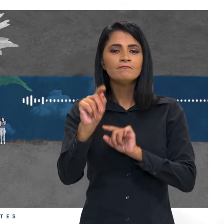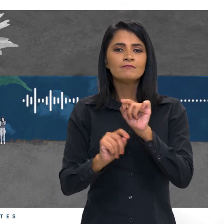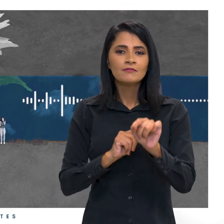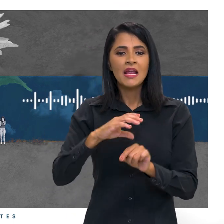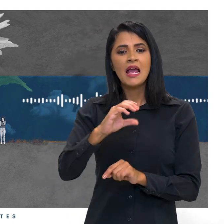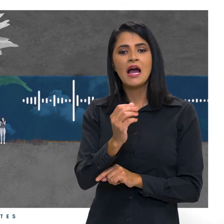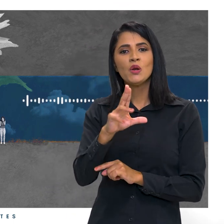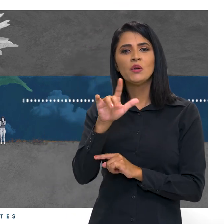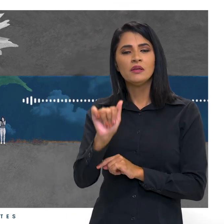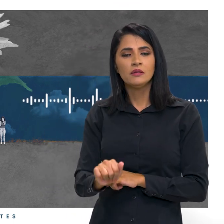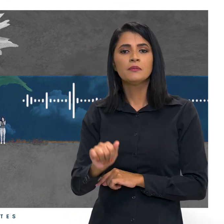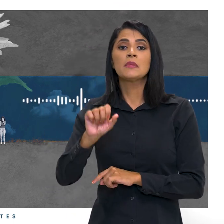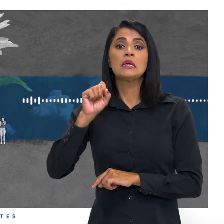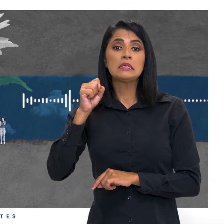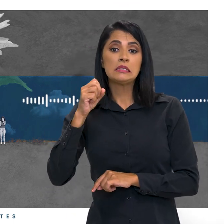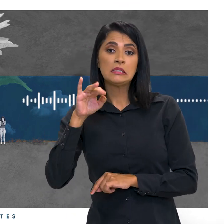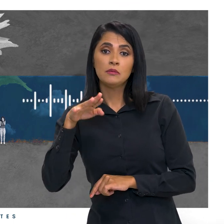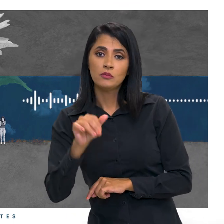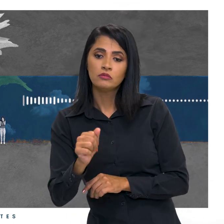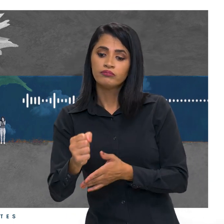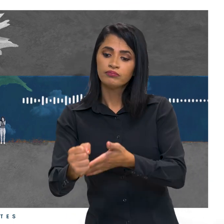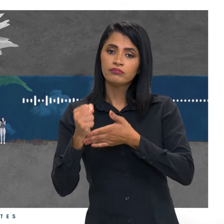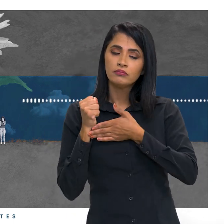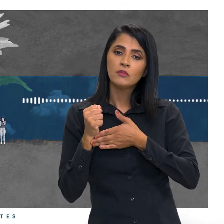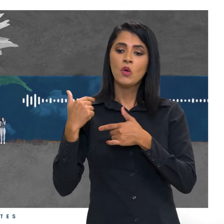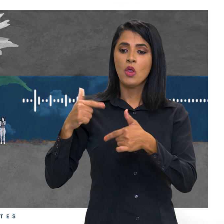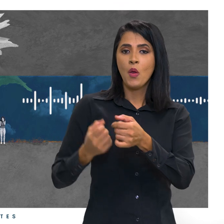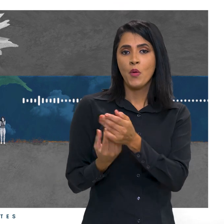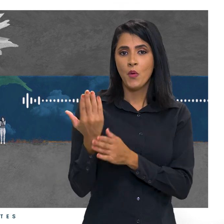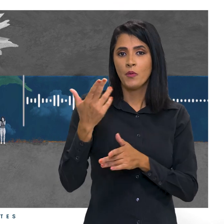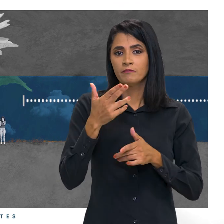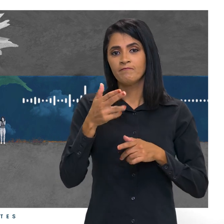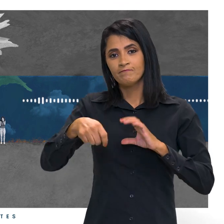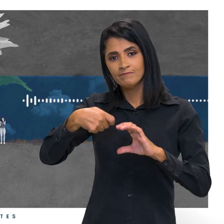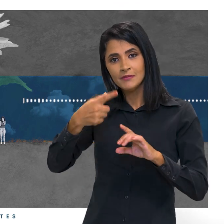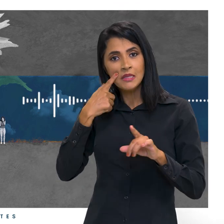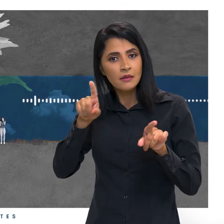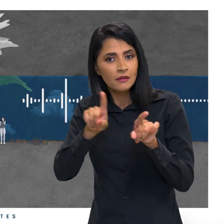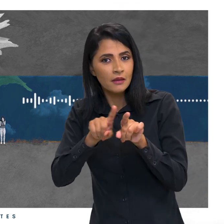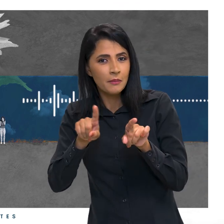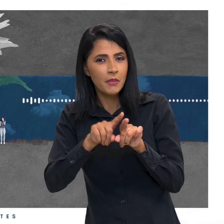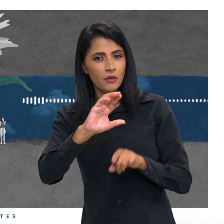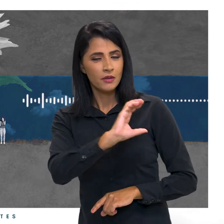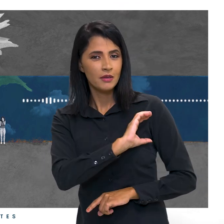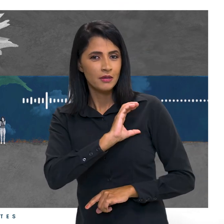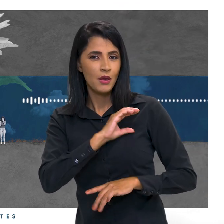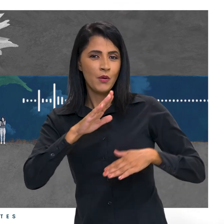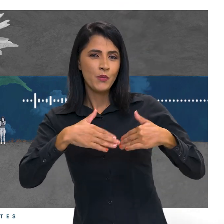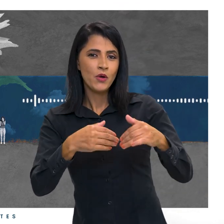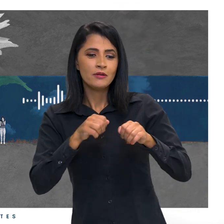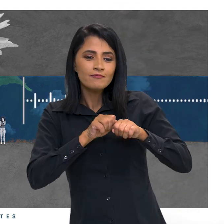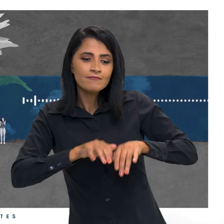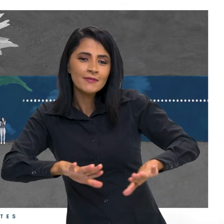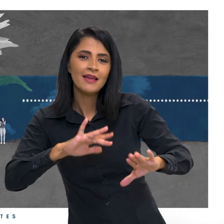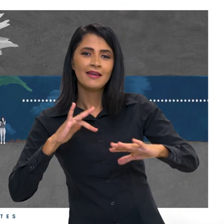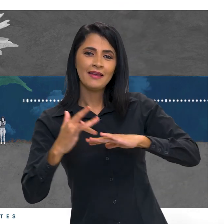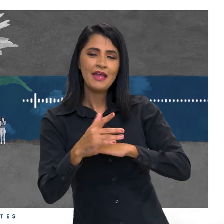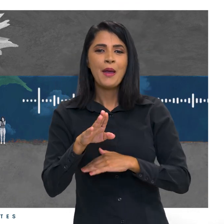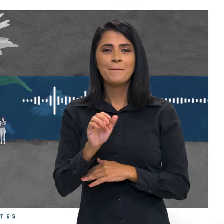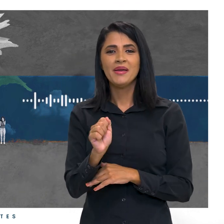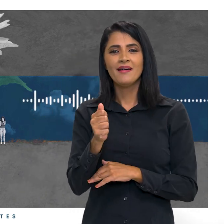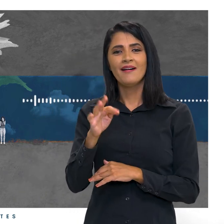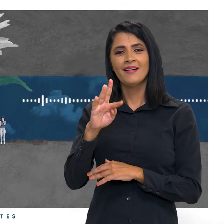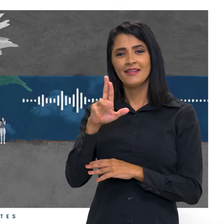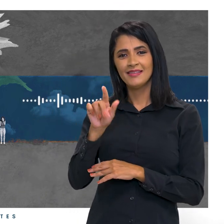Ramos. A Simone Magalhães colaborou na produção dos episódios. A coordenação de processos e distribuição em redes é de Beatriz Arco Verde.